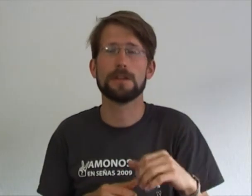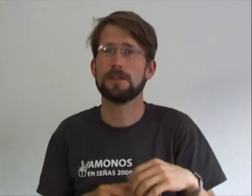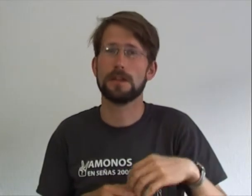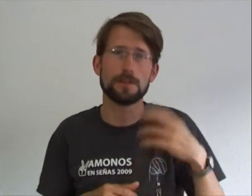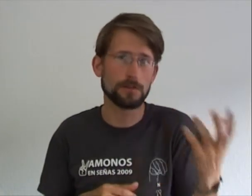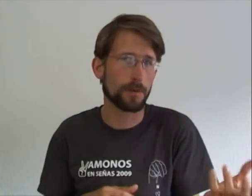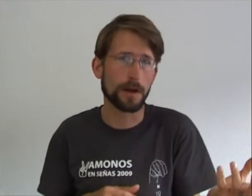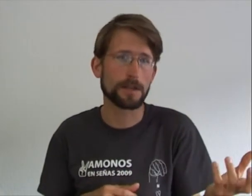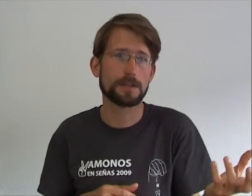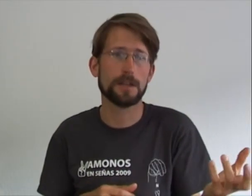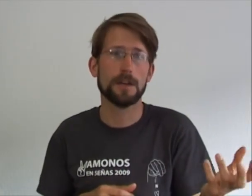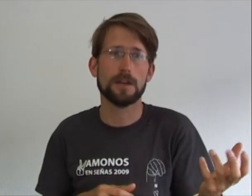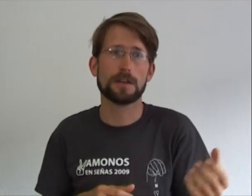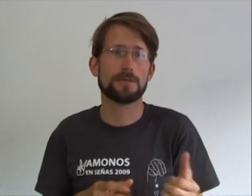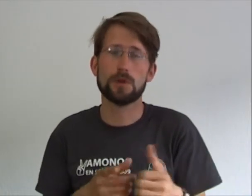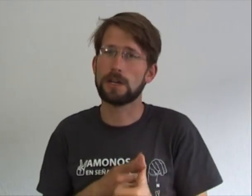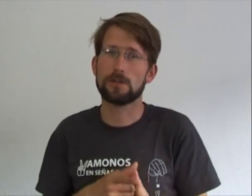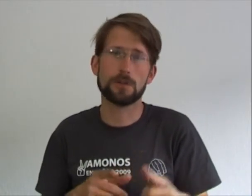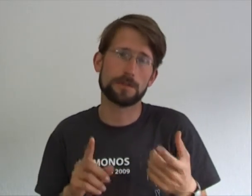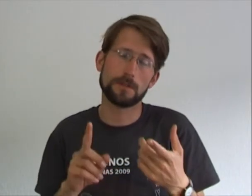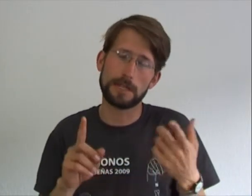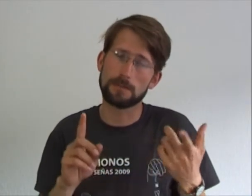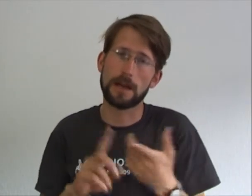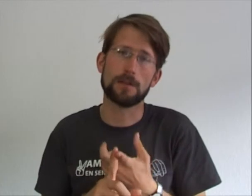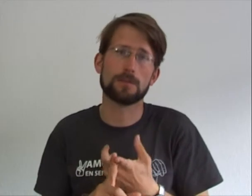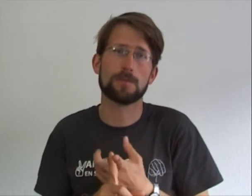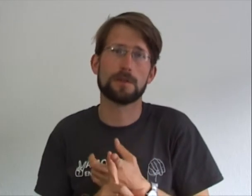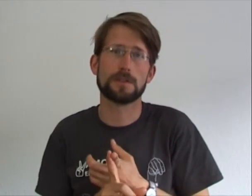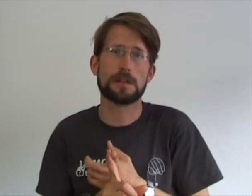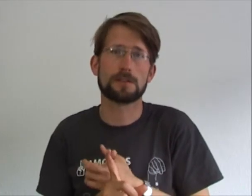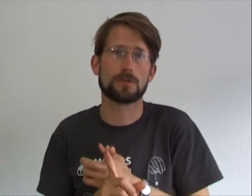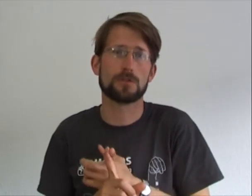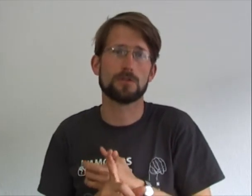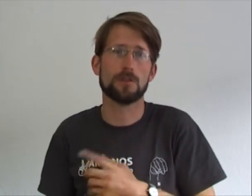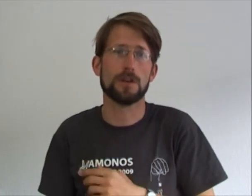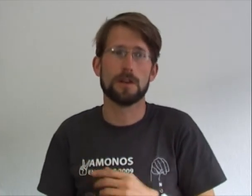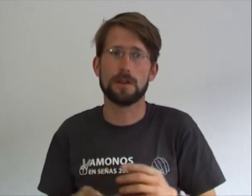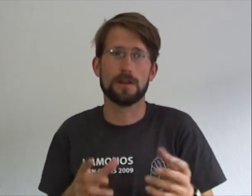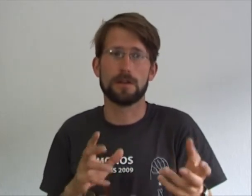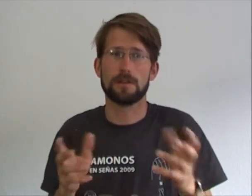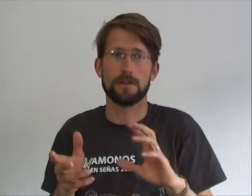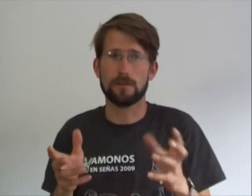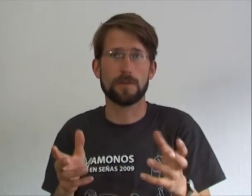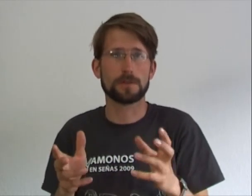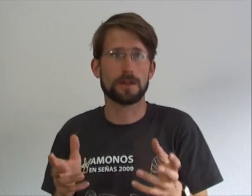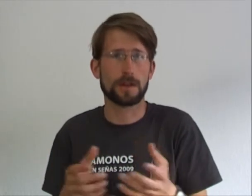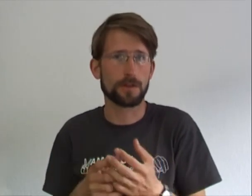ventajas y desventajas de ser sordo. No queremos saber las cosas malas para reportarlo en nuestro país.